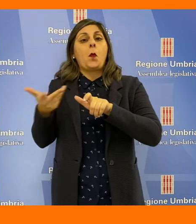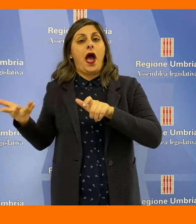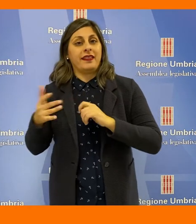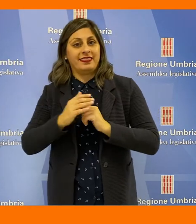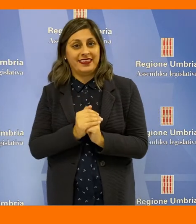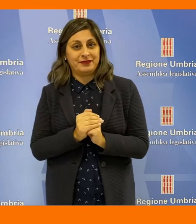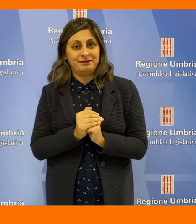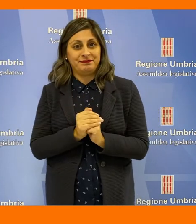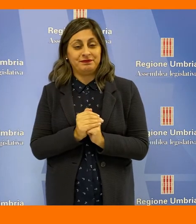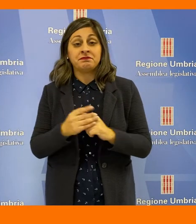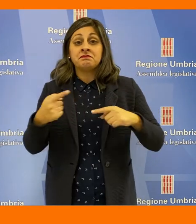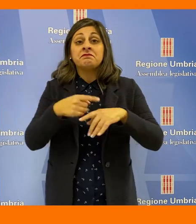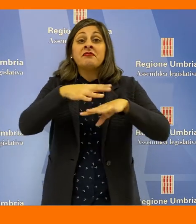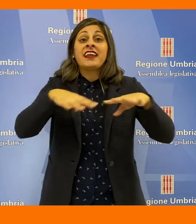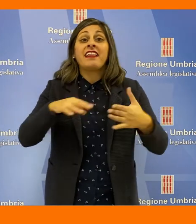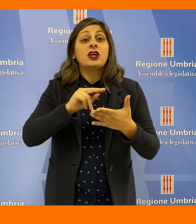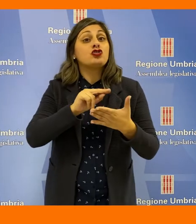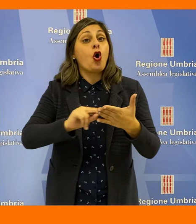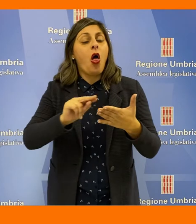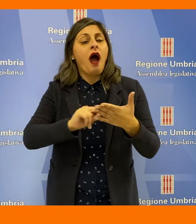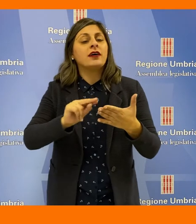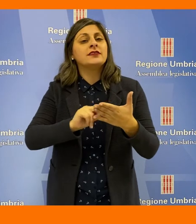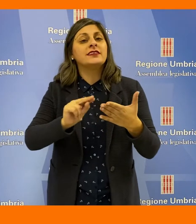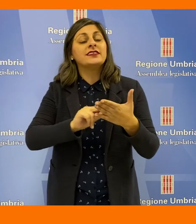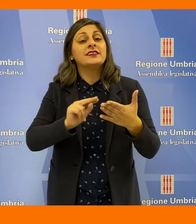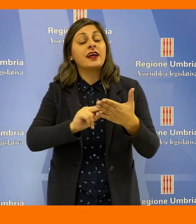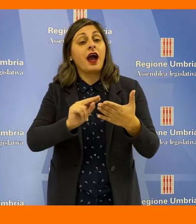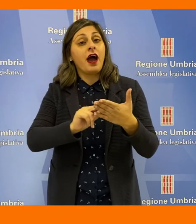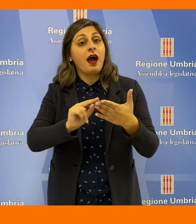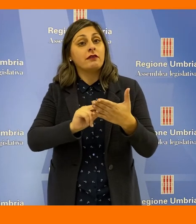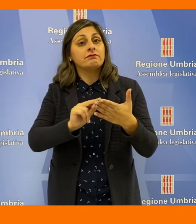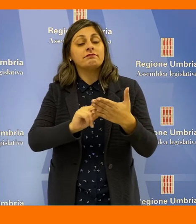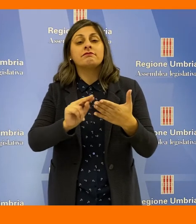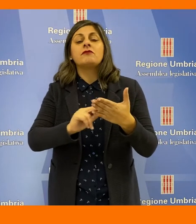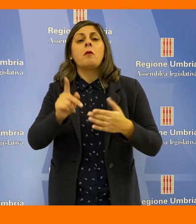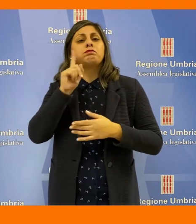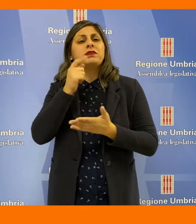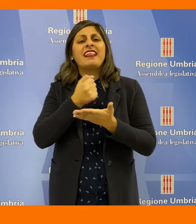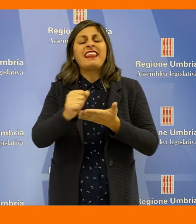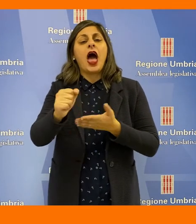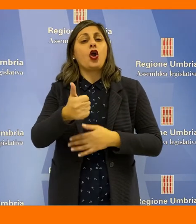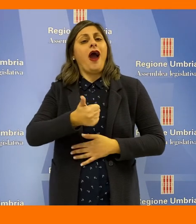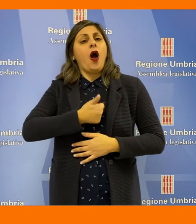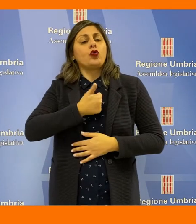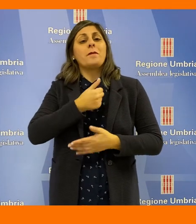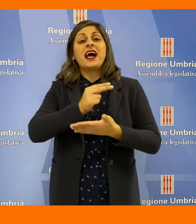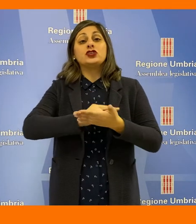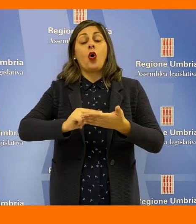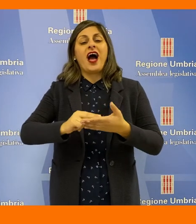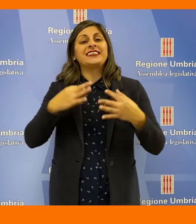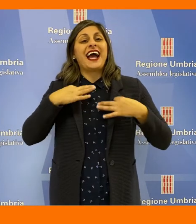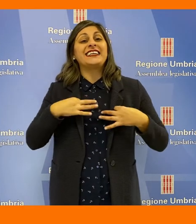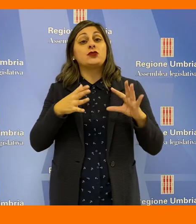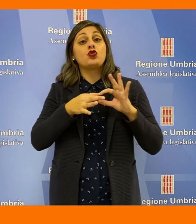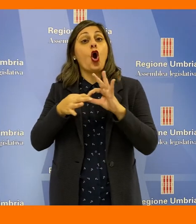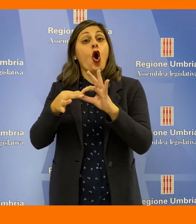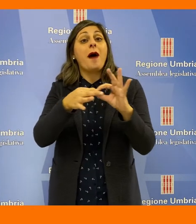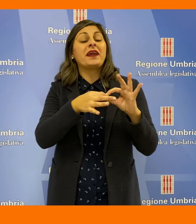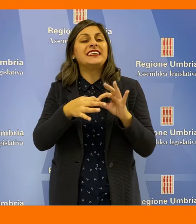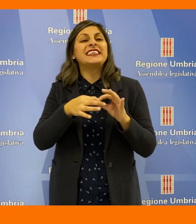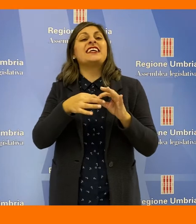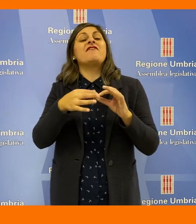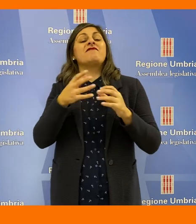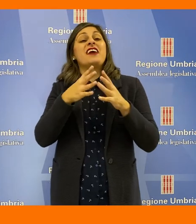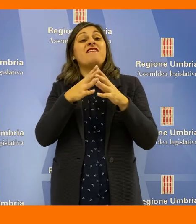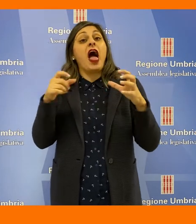Ministero dell'Istruzione. Per quanto riguarda la rete scolastica, parere favorevole al mantenimento in deroga dell'autonomia scolastica degli